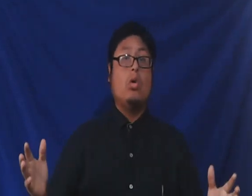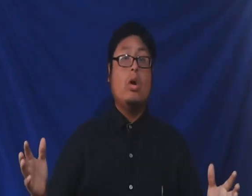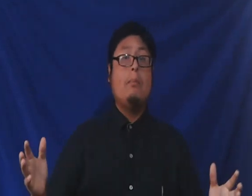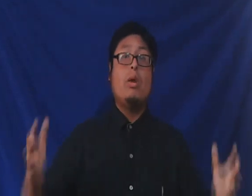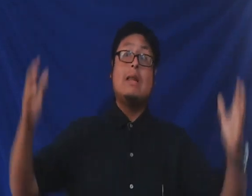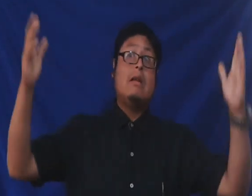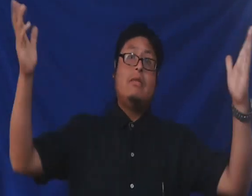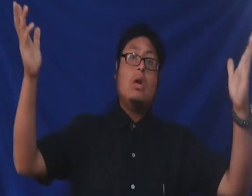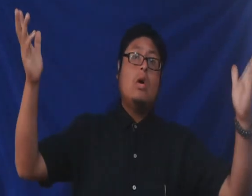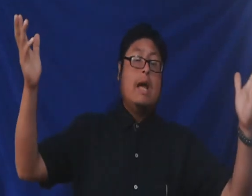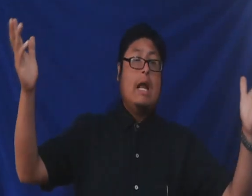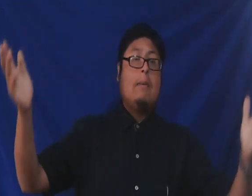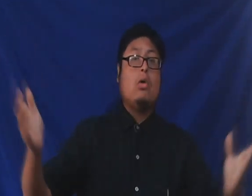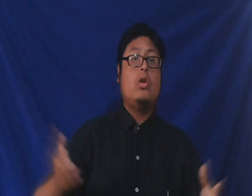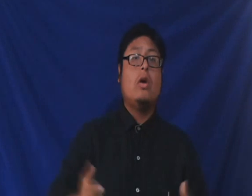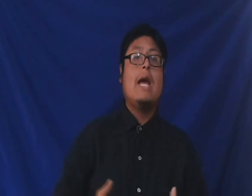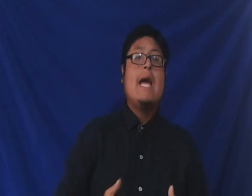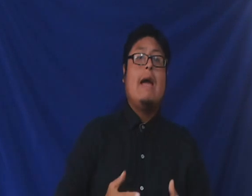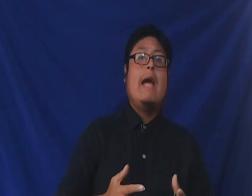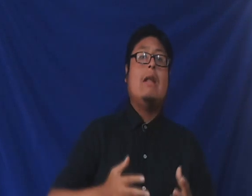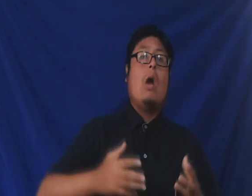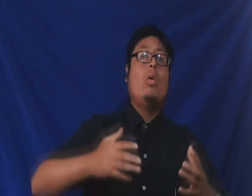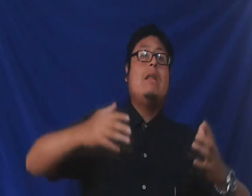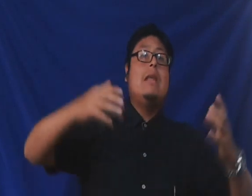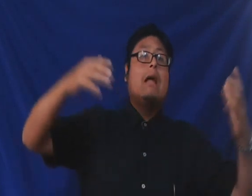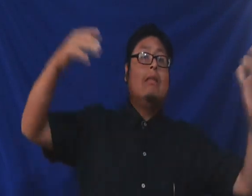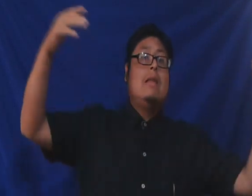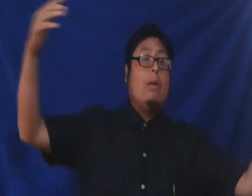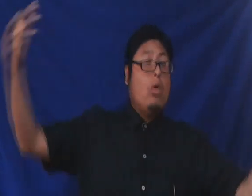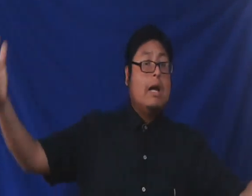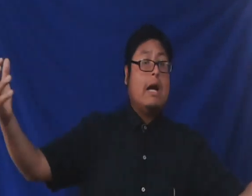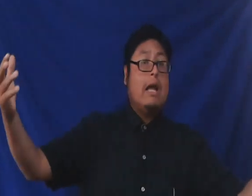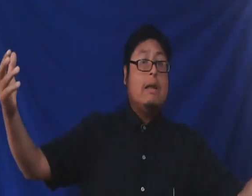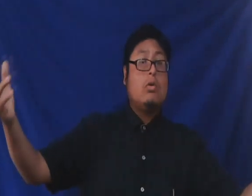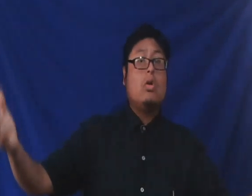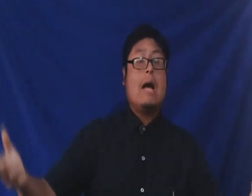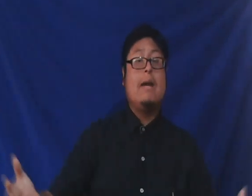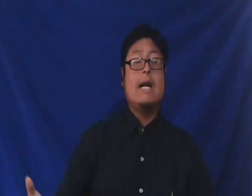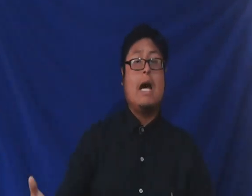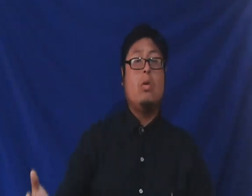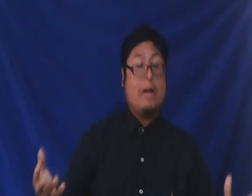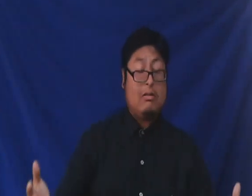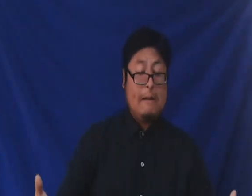pero no era puertas del cielo elevado, sino que a una entidad diabólica que Nimrod había creado para sí,